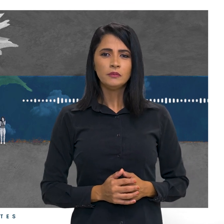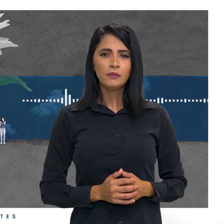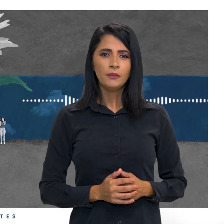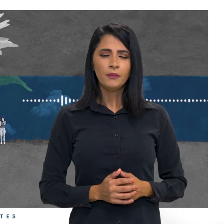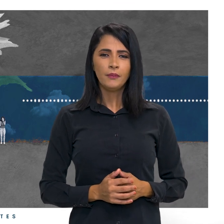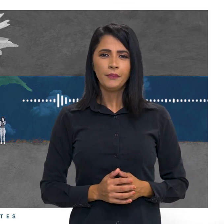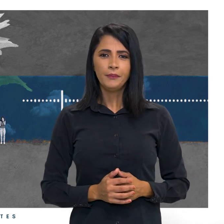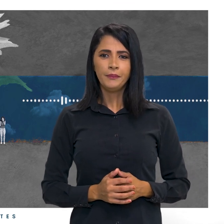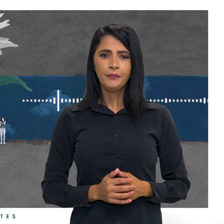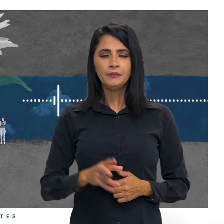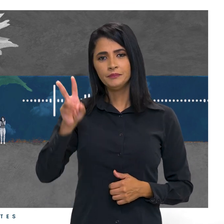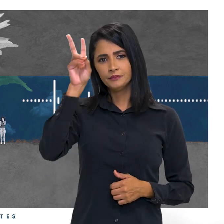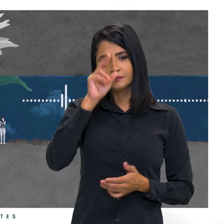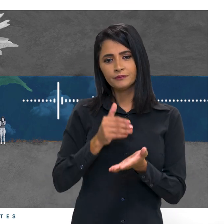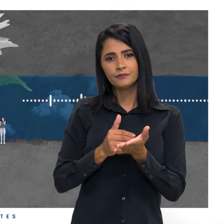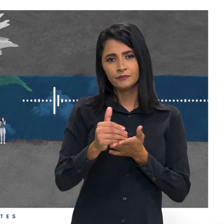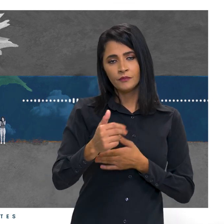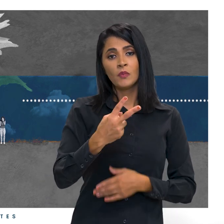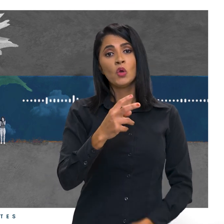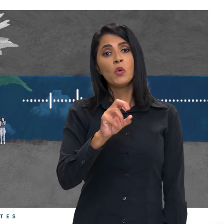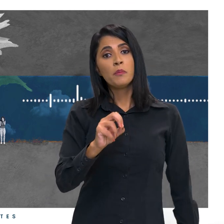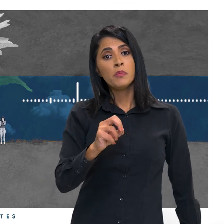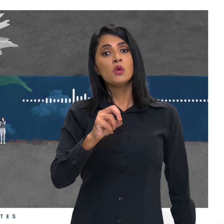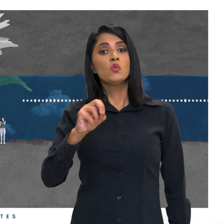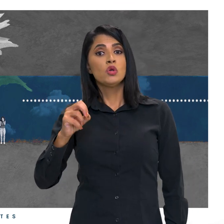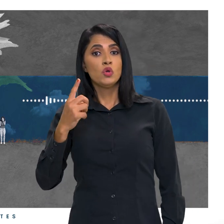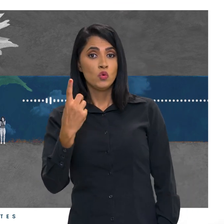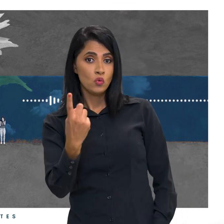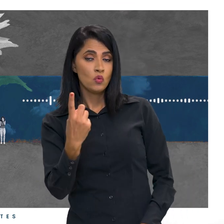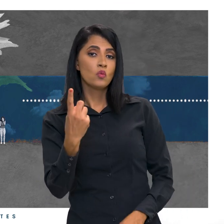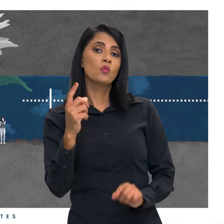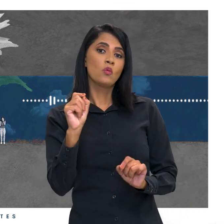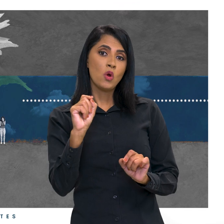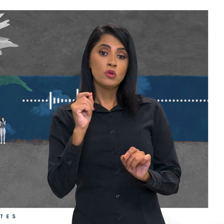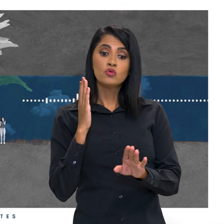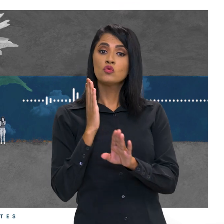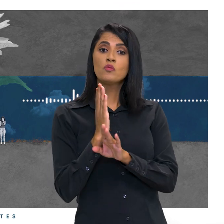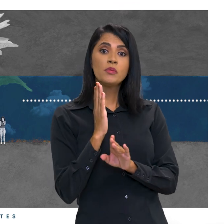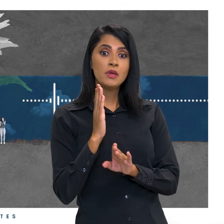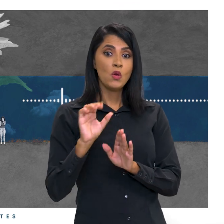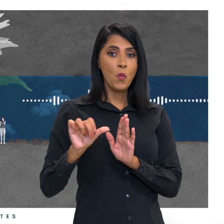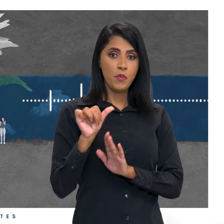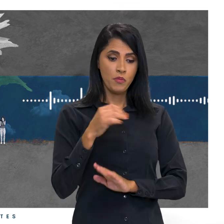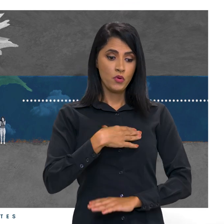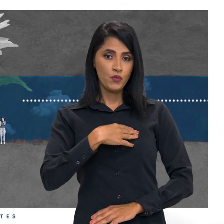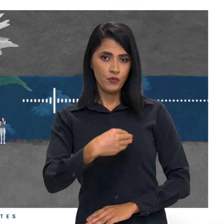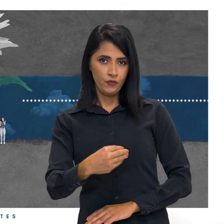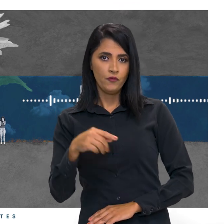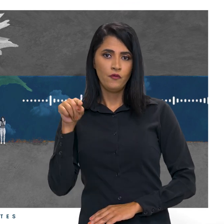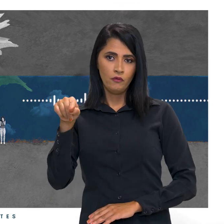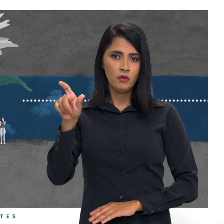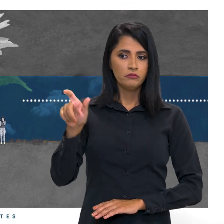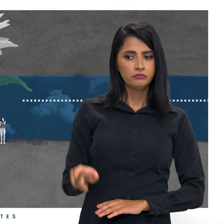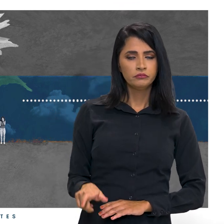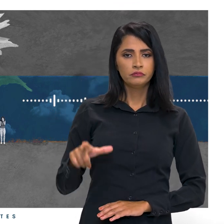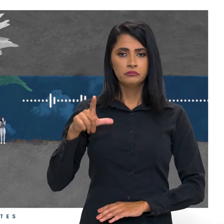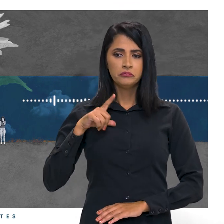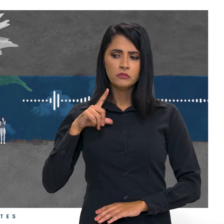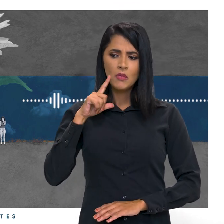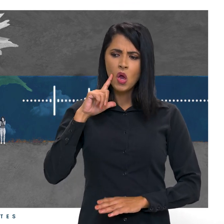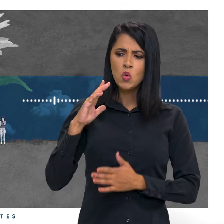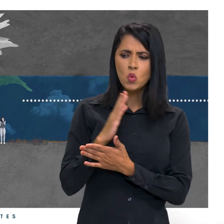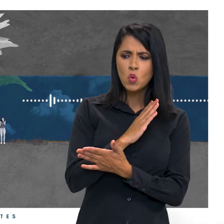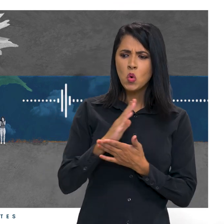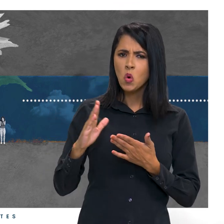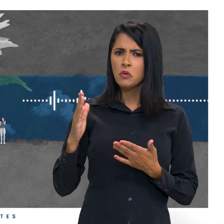Minha história começou em 2001, quando eu descobri que meu primeiro filho tinha algumas questões que